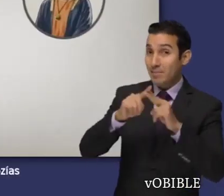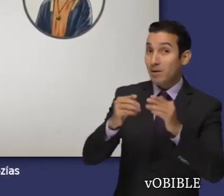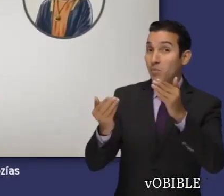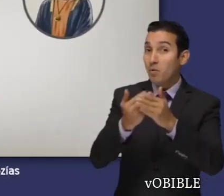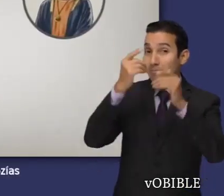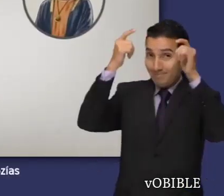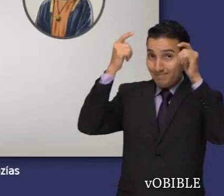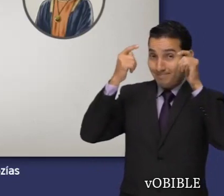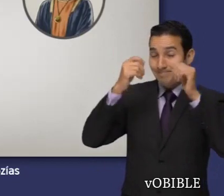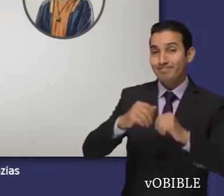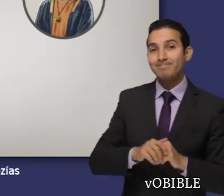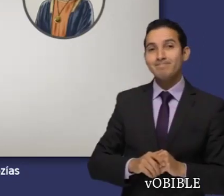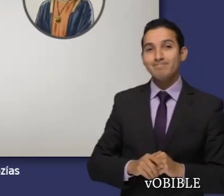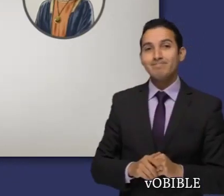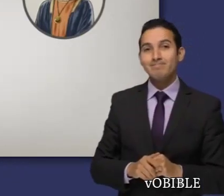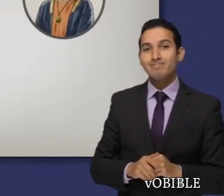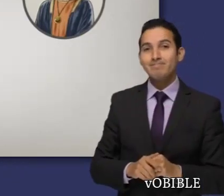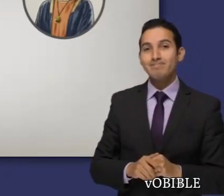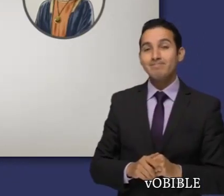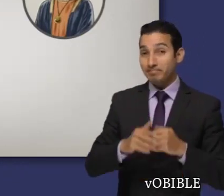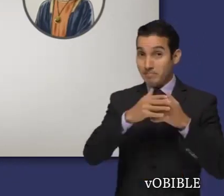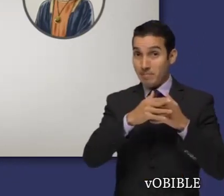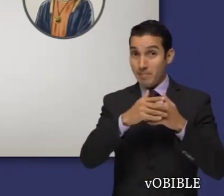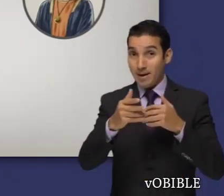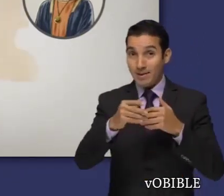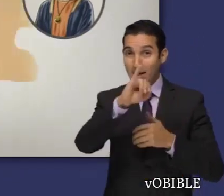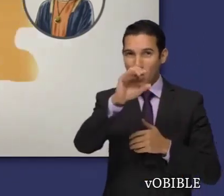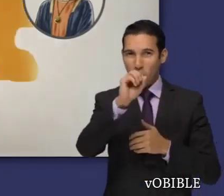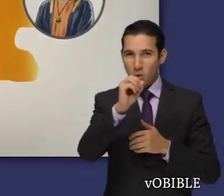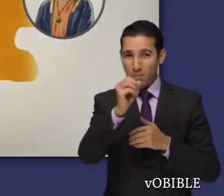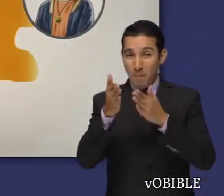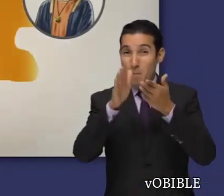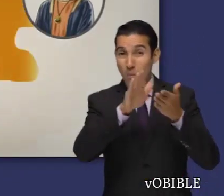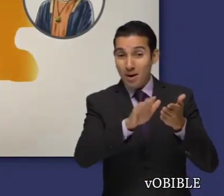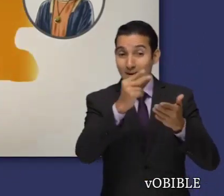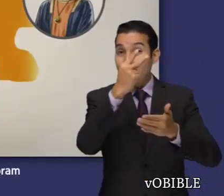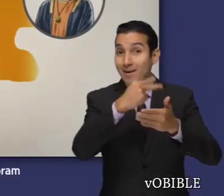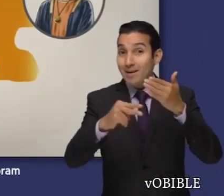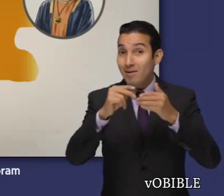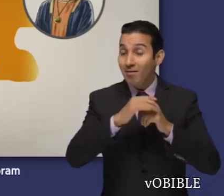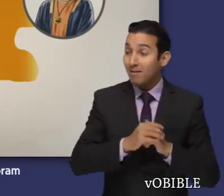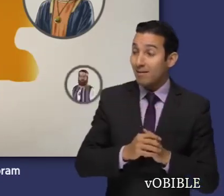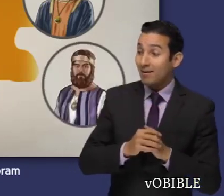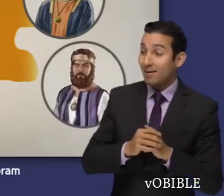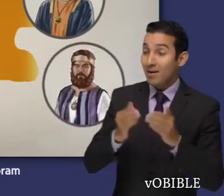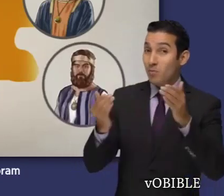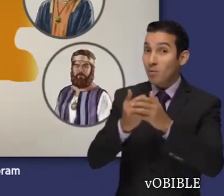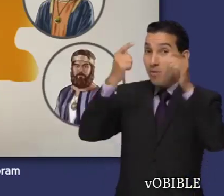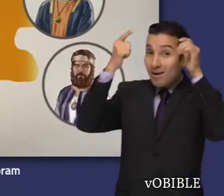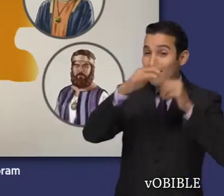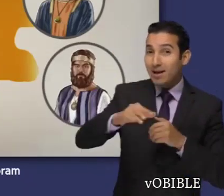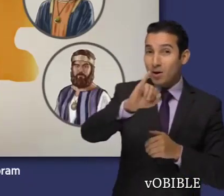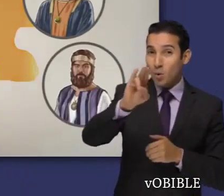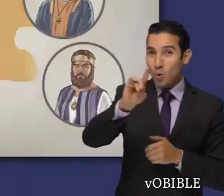se convierte en el nuevo rey de Israel. Más tarde, Jeosafat también muere, y su hijo, Jeoram, se convierte